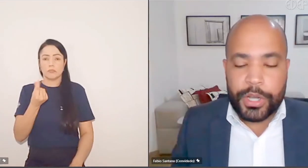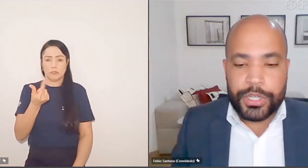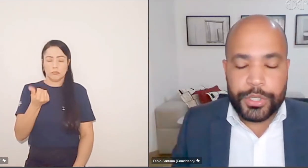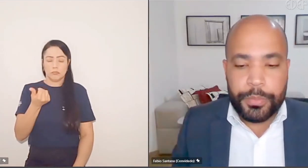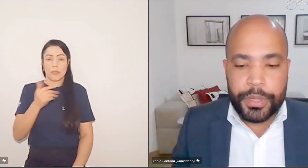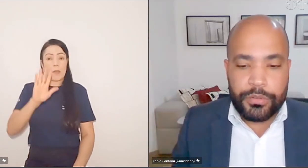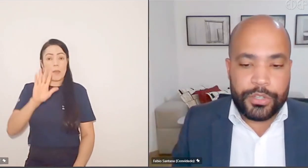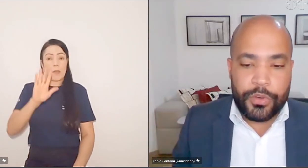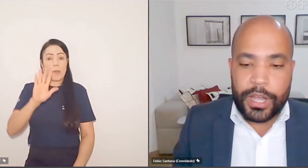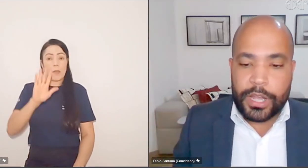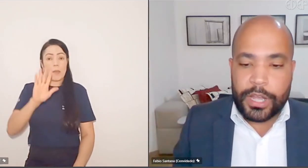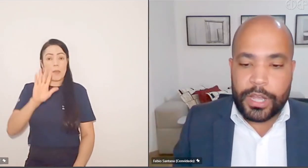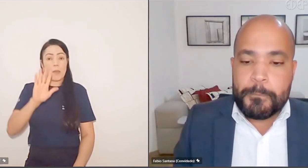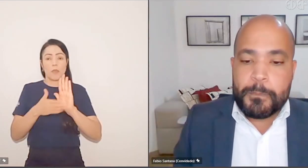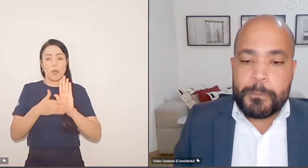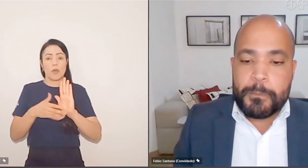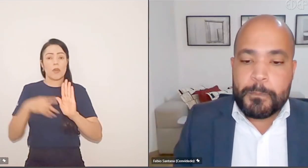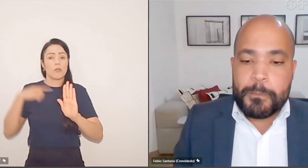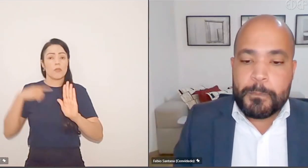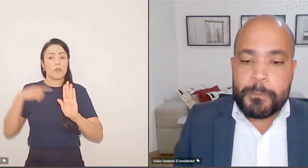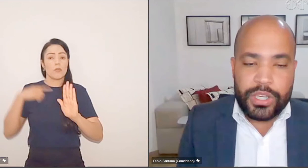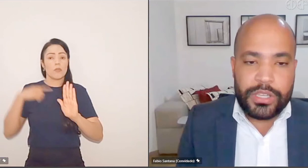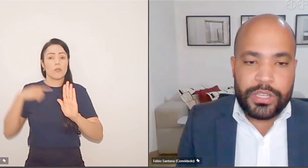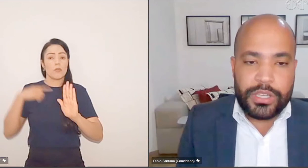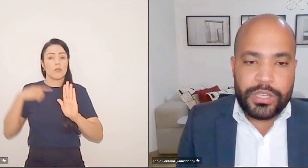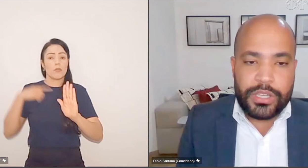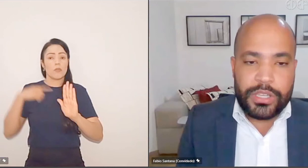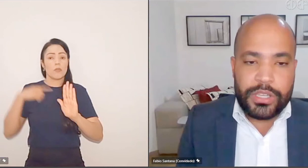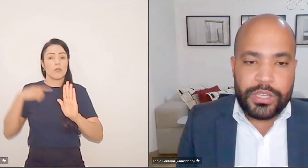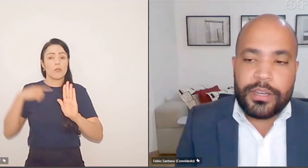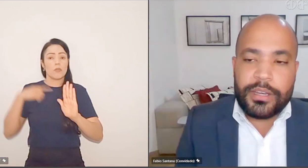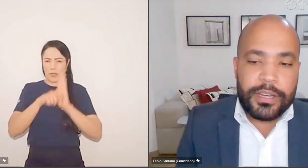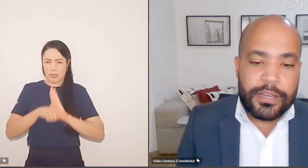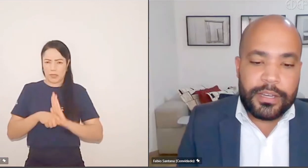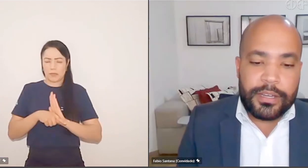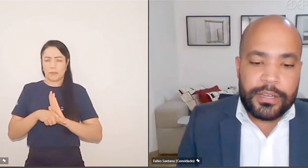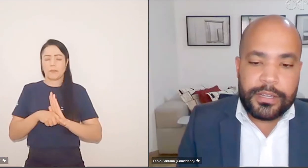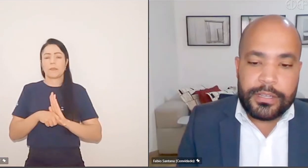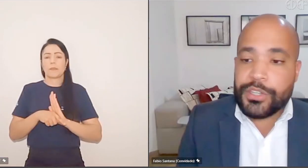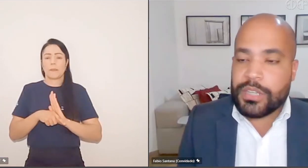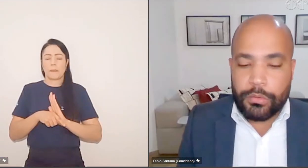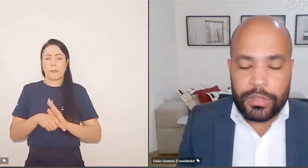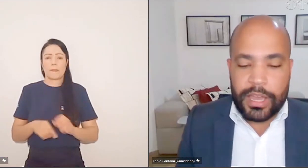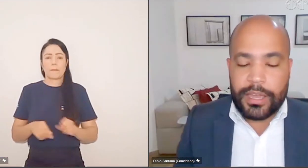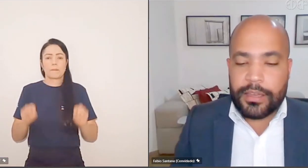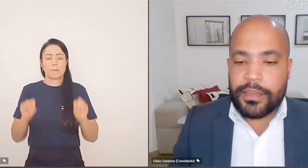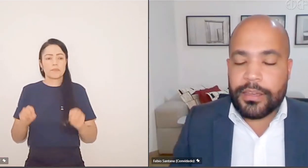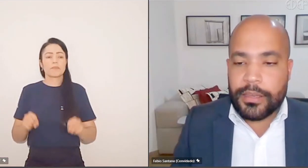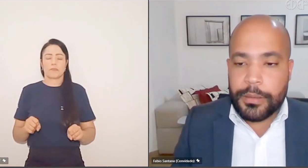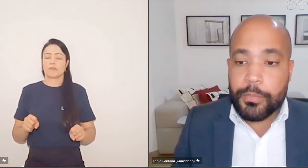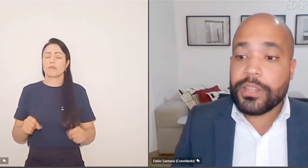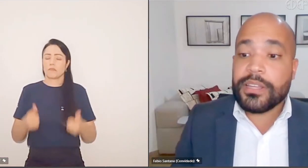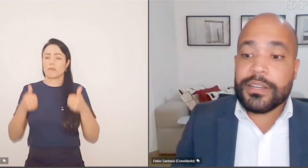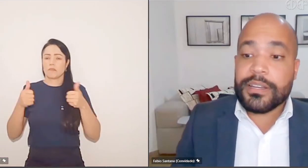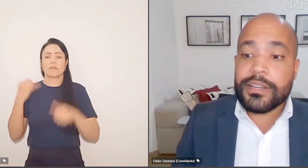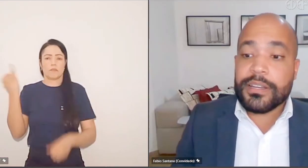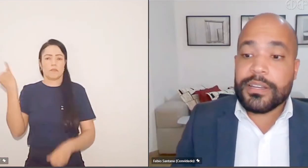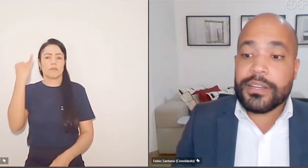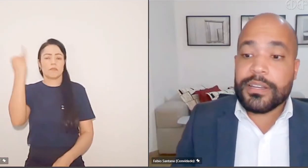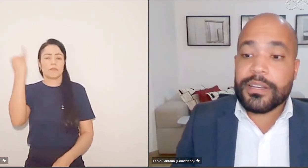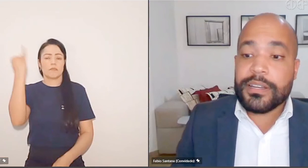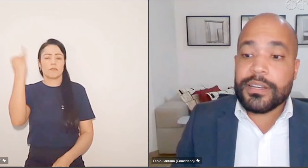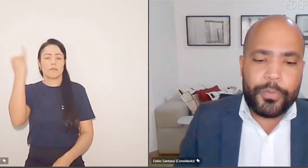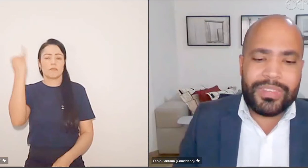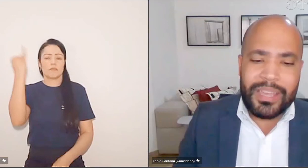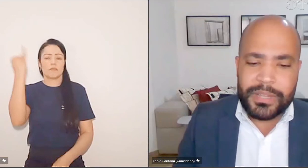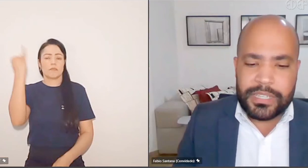Mas nas ações propostas pelos advogados privados, essa pesquisa, essa busca é de salutar. É importante,